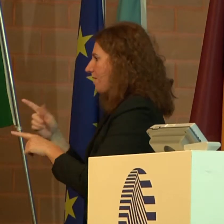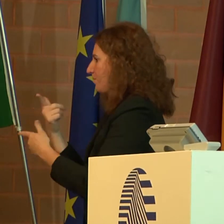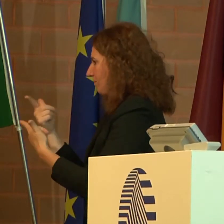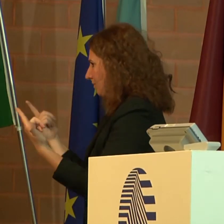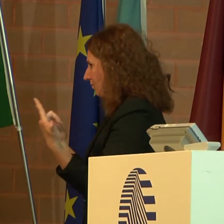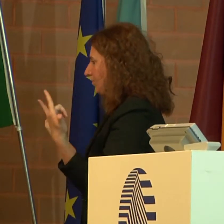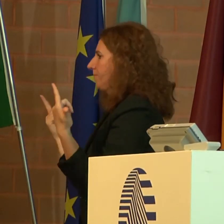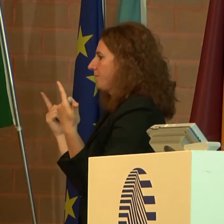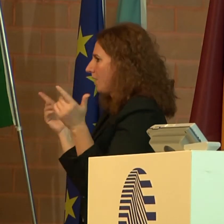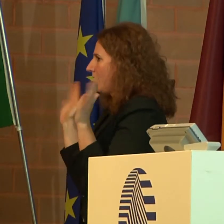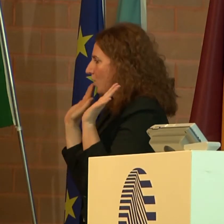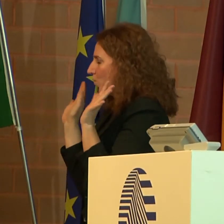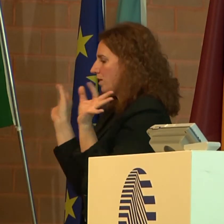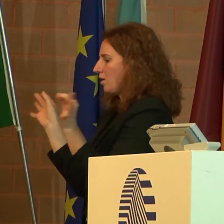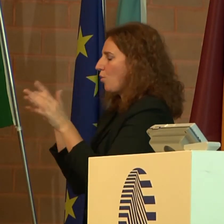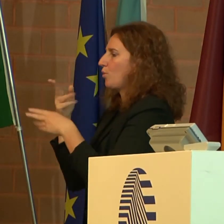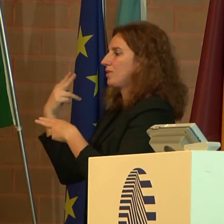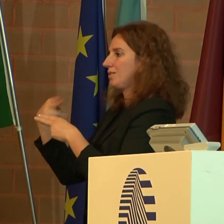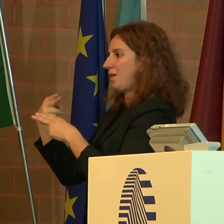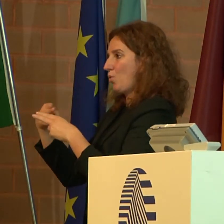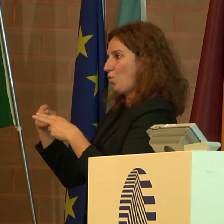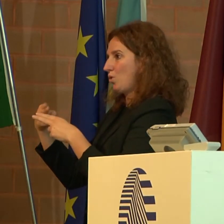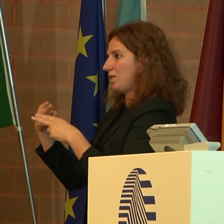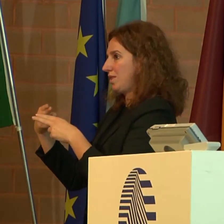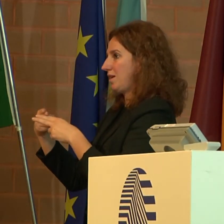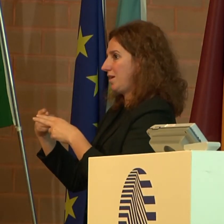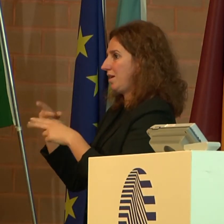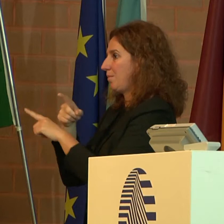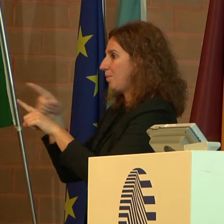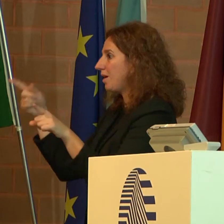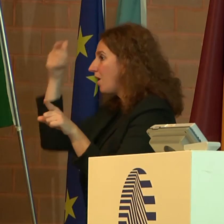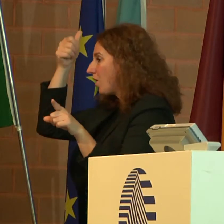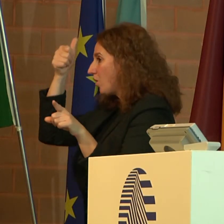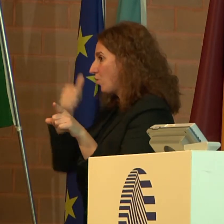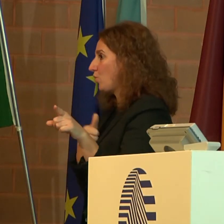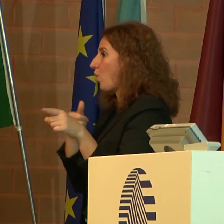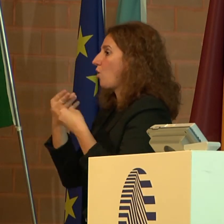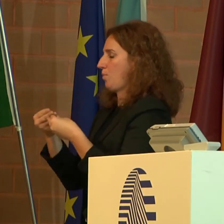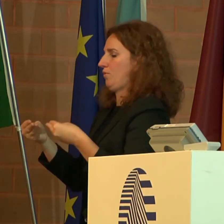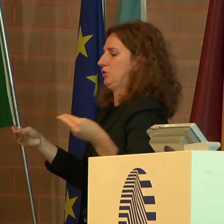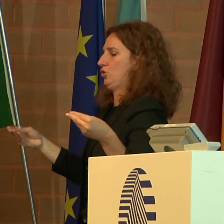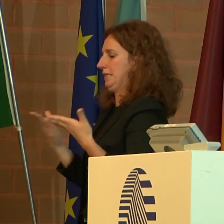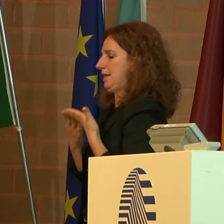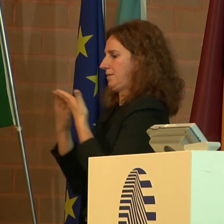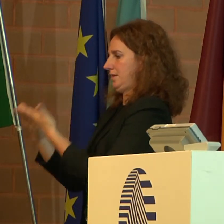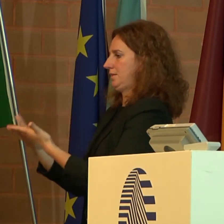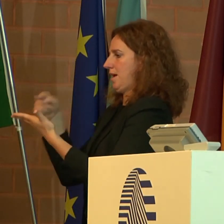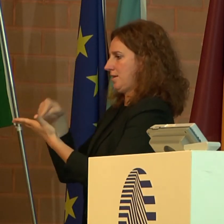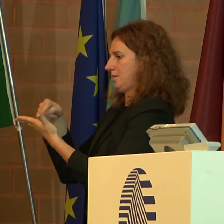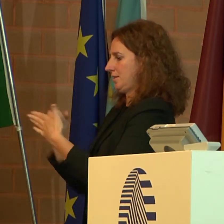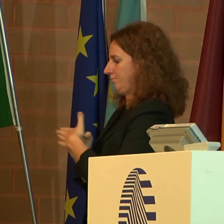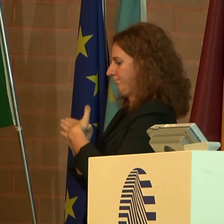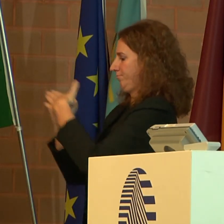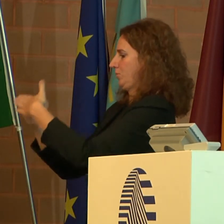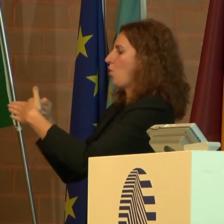Va considerata quindi ogni opportunità utile per valorizzare il ruolo dei vari professionisti nell'assistenza. Questo è un compito concreto